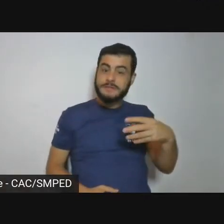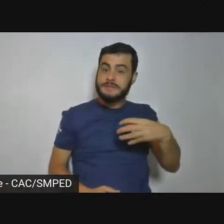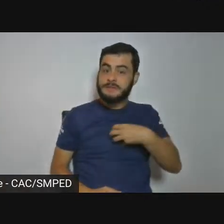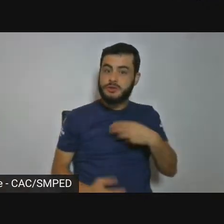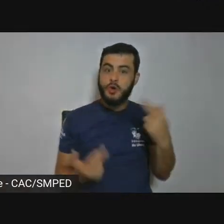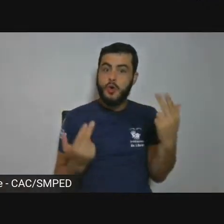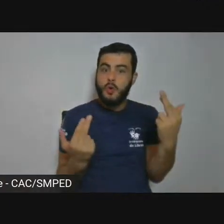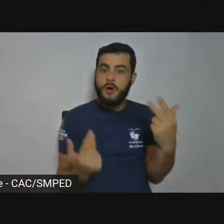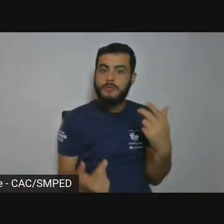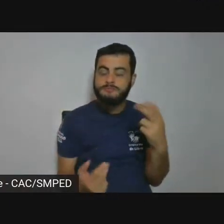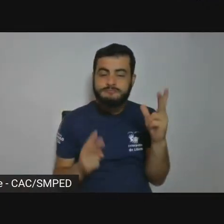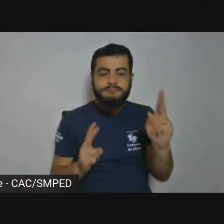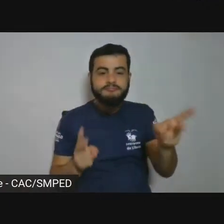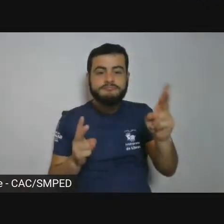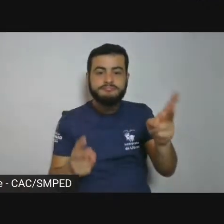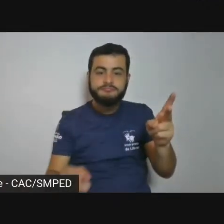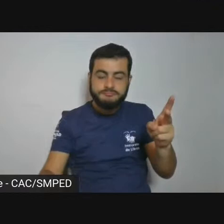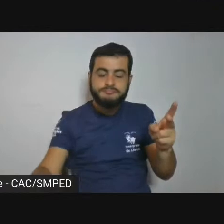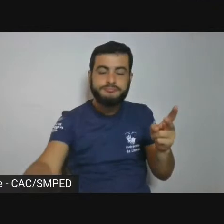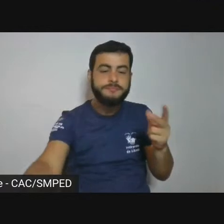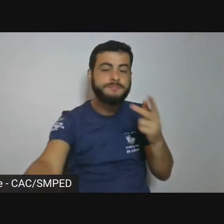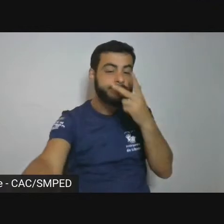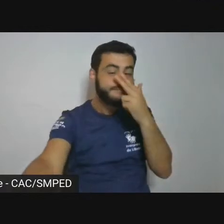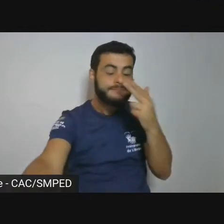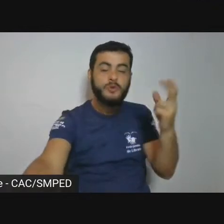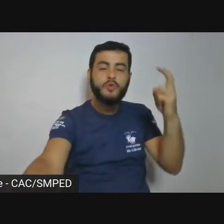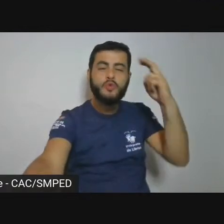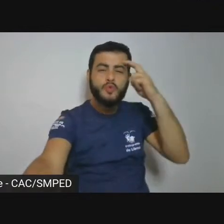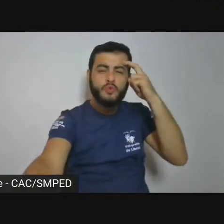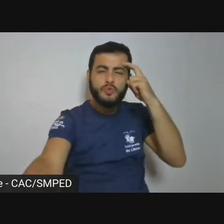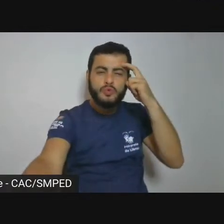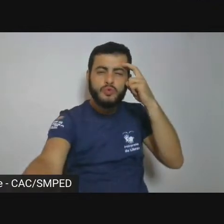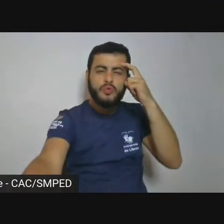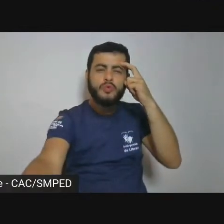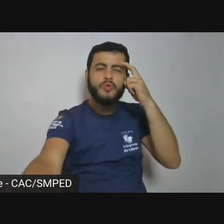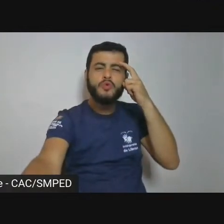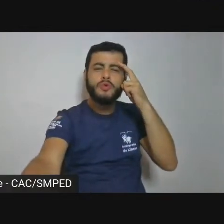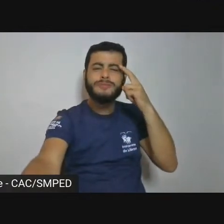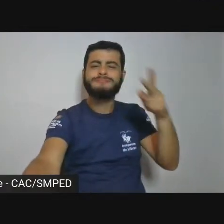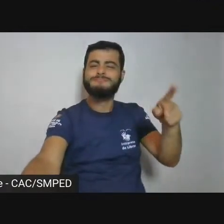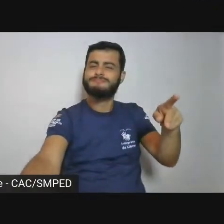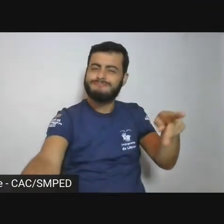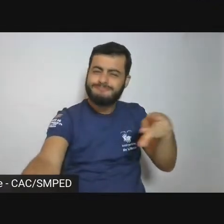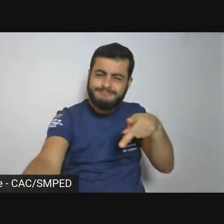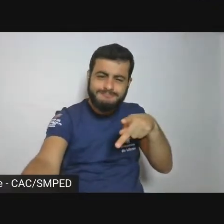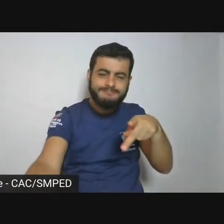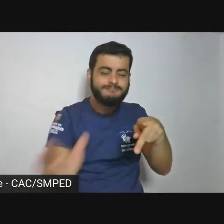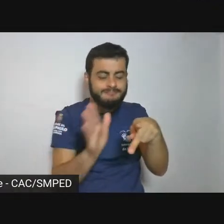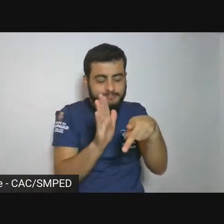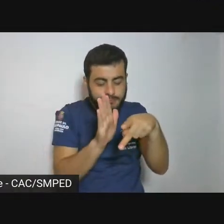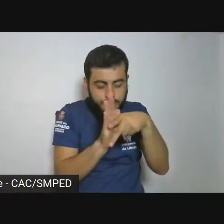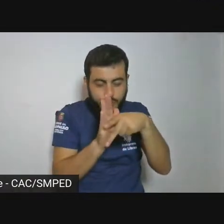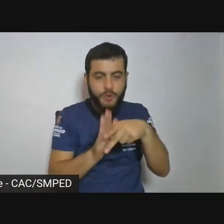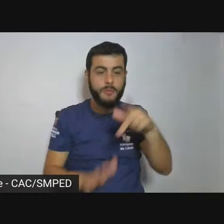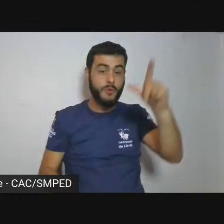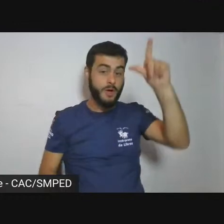claro, a cultura alemã, ela tem, curiosamente, tem esse grau de